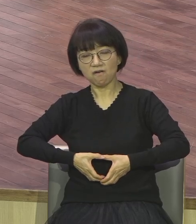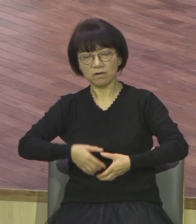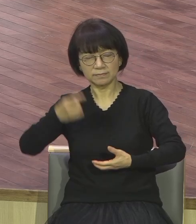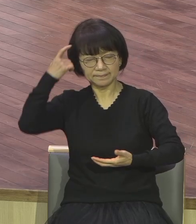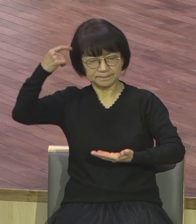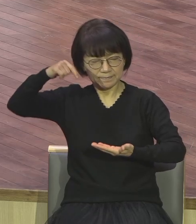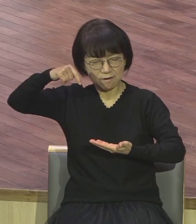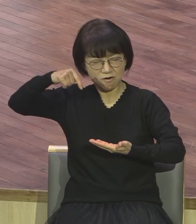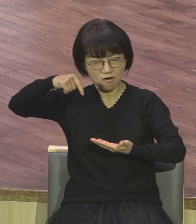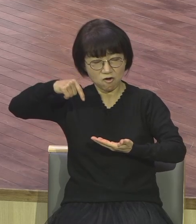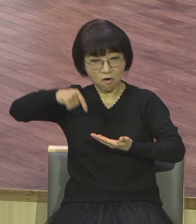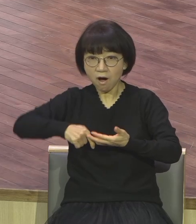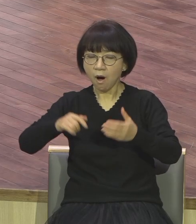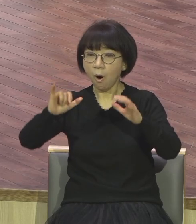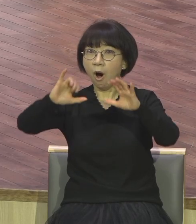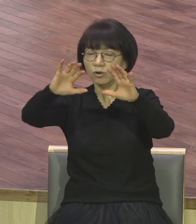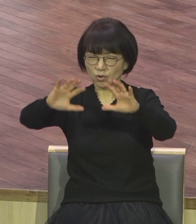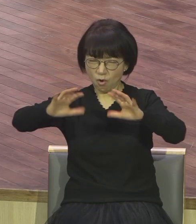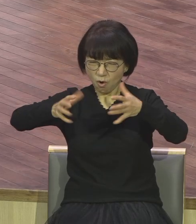다른 게 없으니까 답이 없으니까